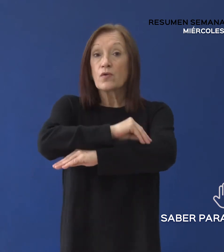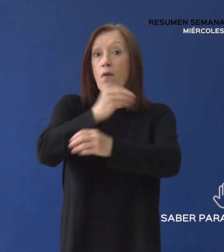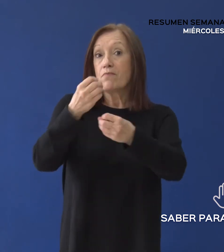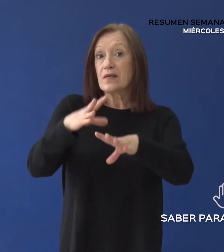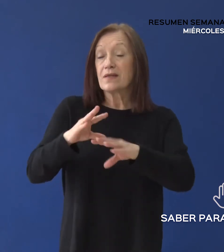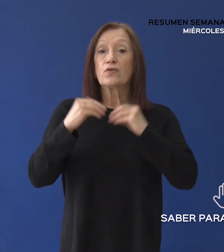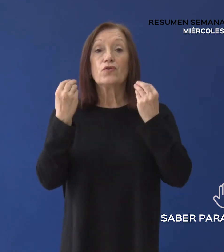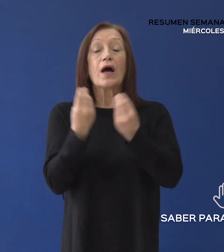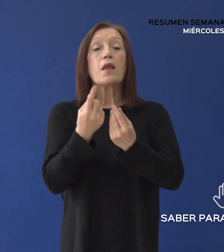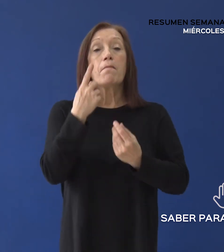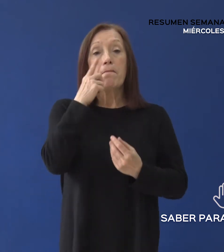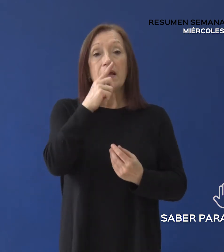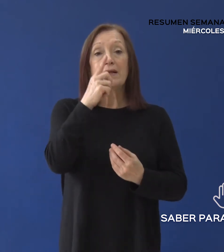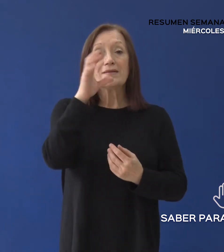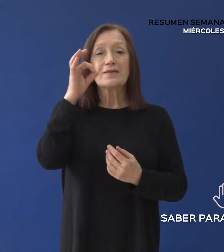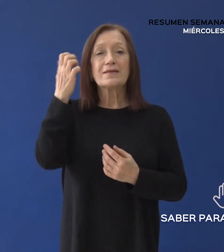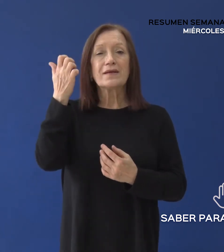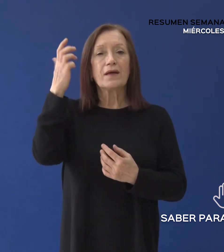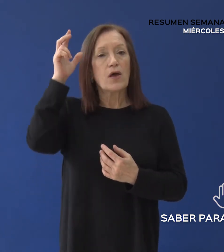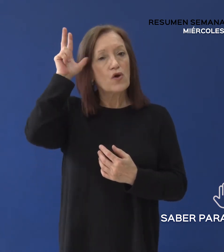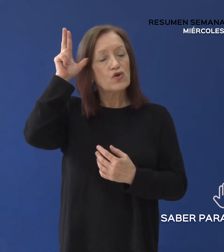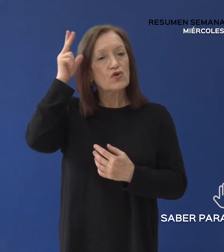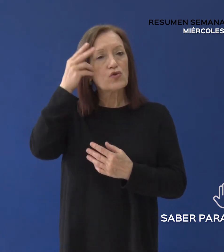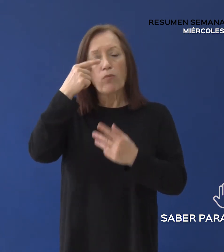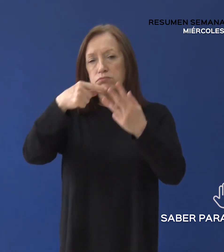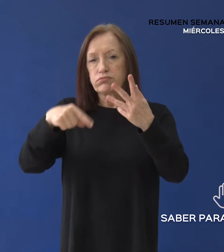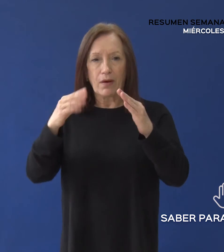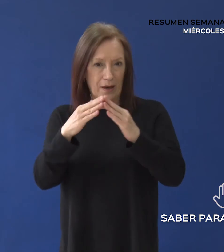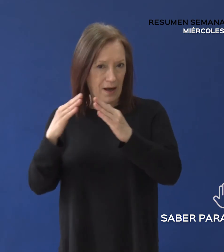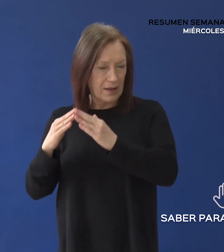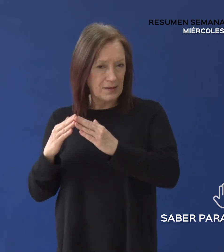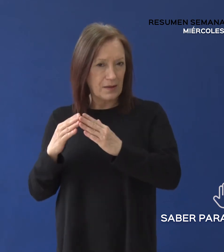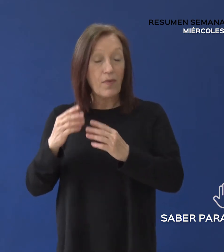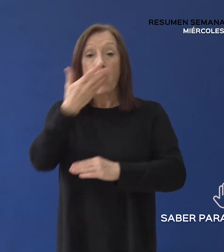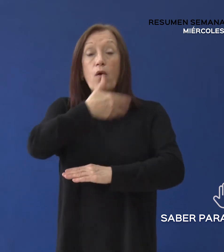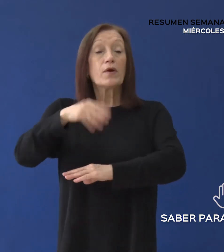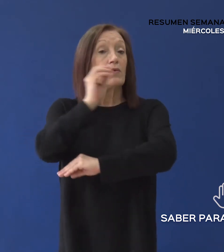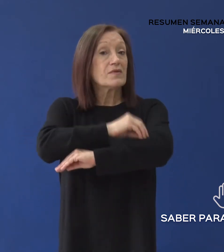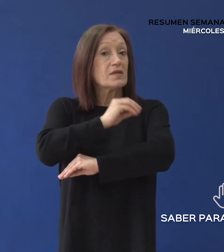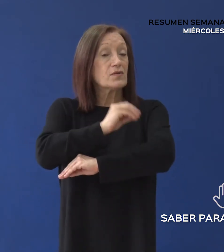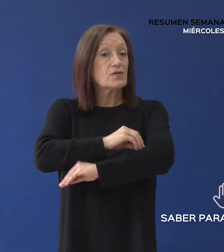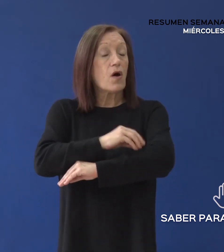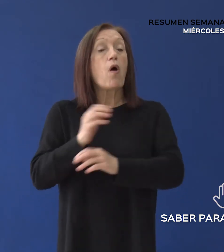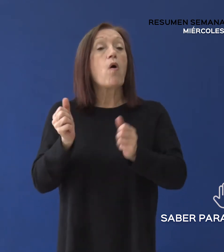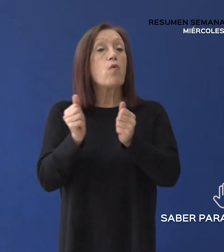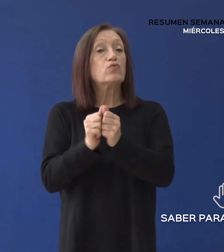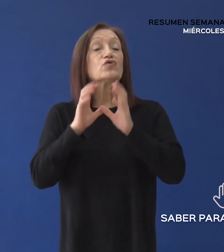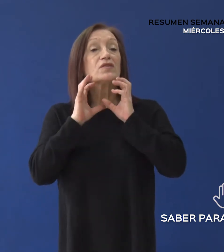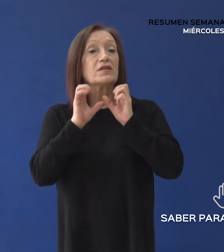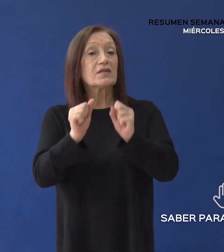.068 productos. El Gobierno de Santa Cruz, a través de la Secretaría de Comercio e Industria,